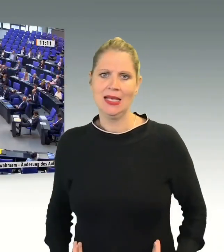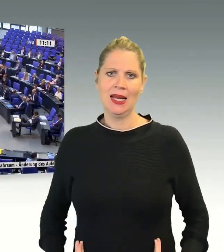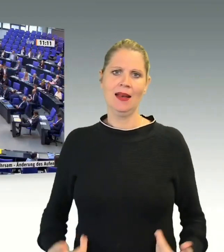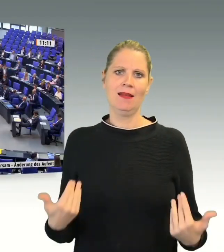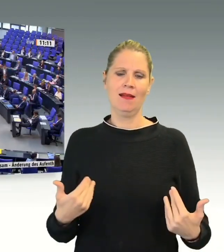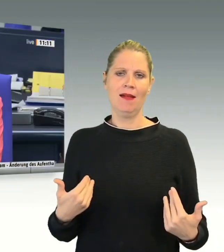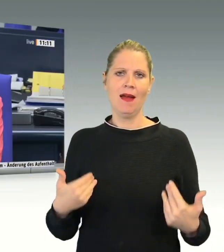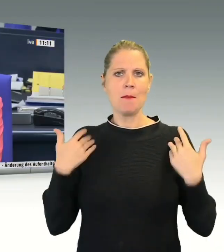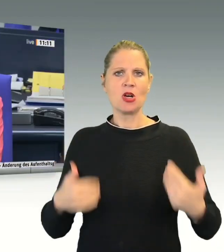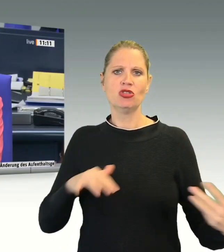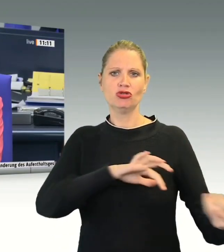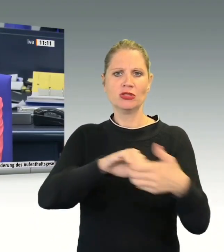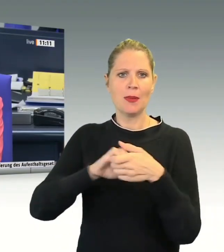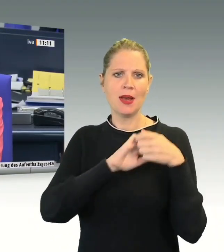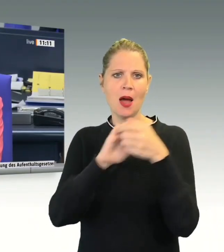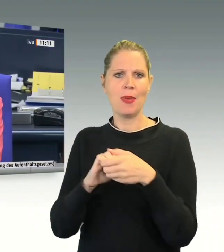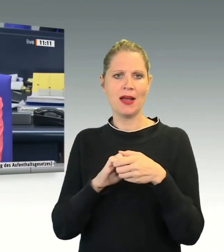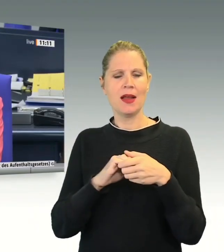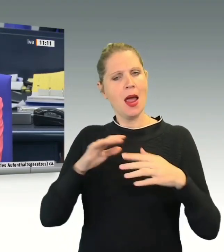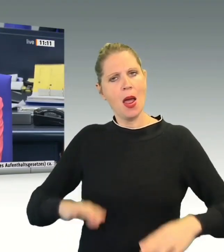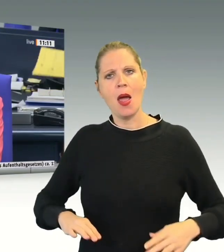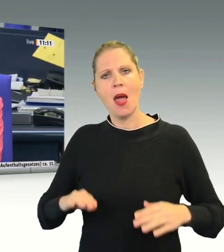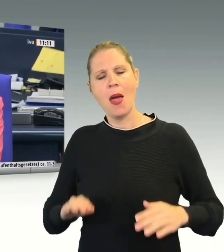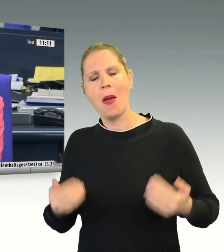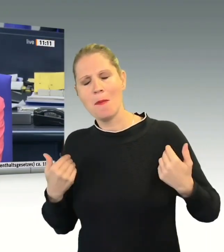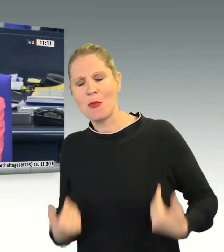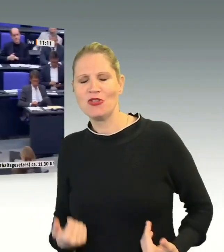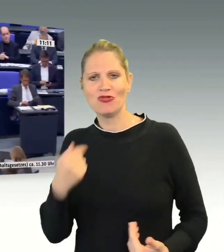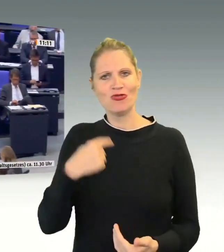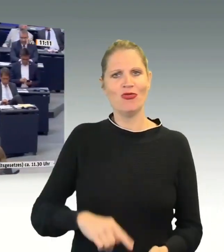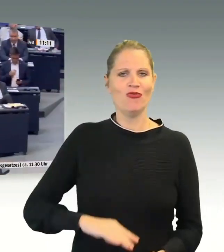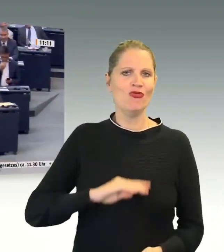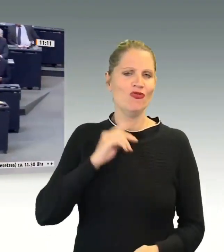Als Nächstes erhält das Wort Alexander Hoffmann für die CDU-CSU-Fraktion.